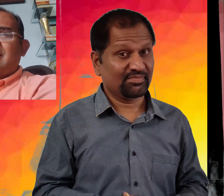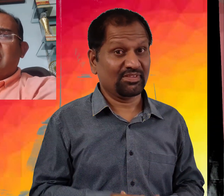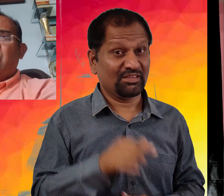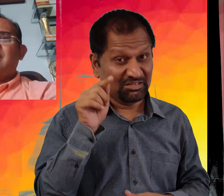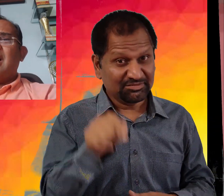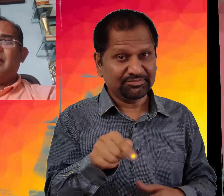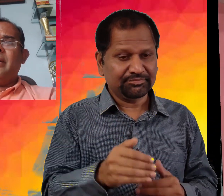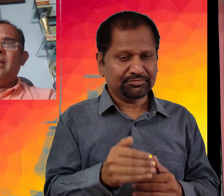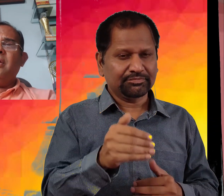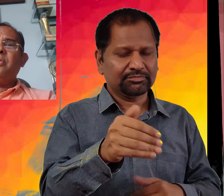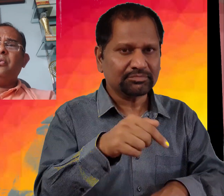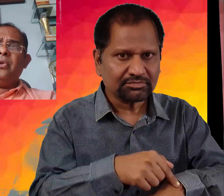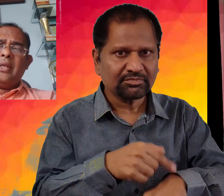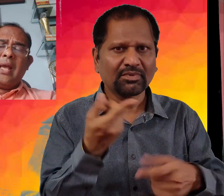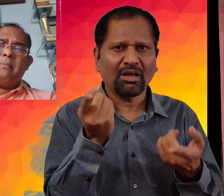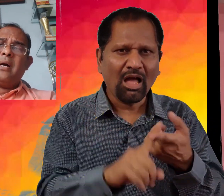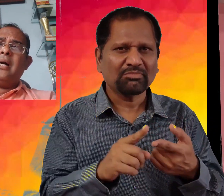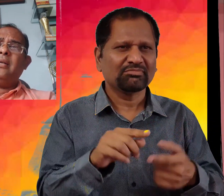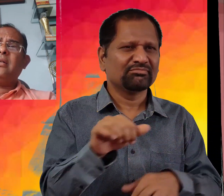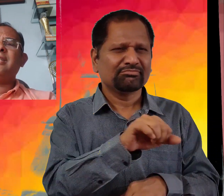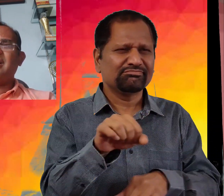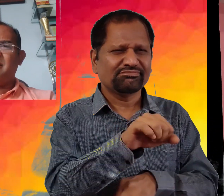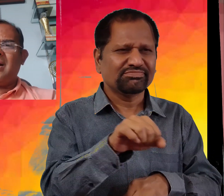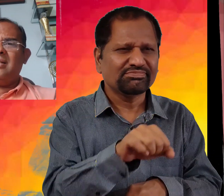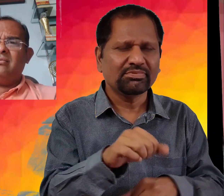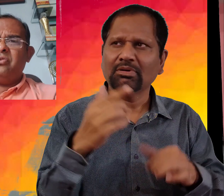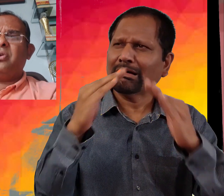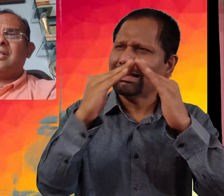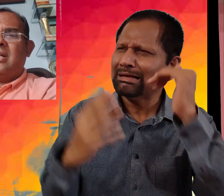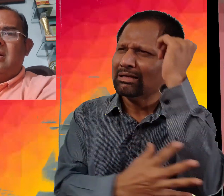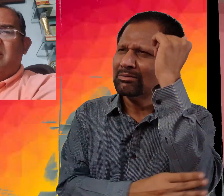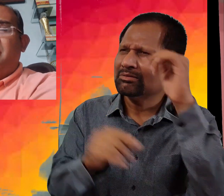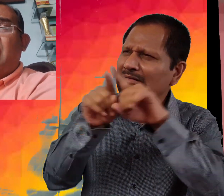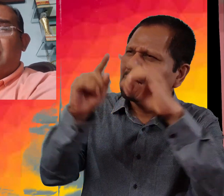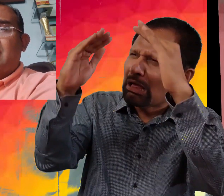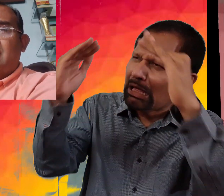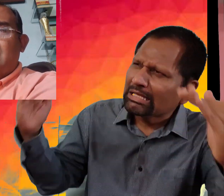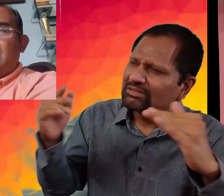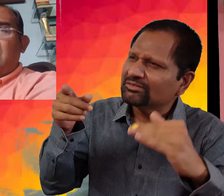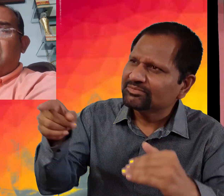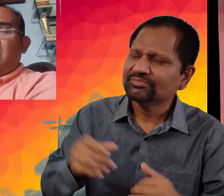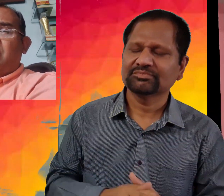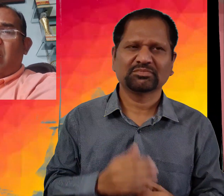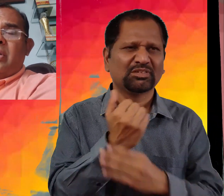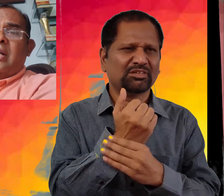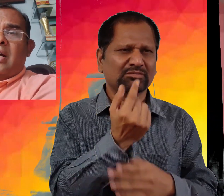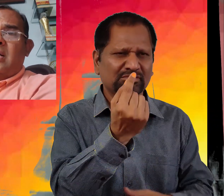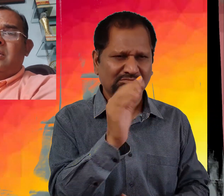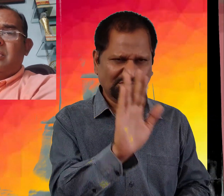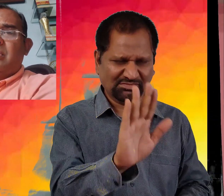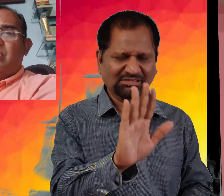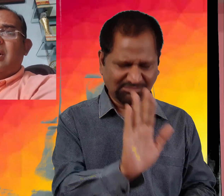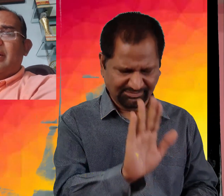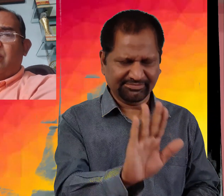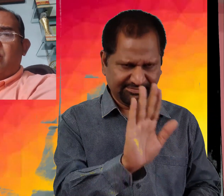اسی راستے سے تھوڑا سا آگے بڑھے تو انہوں نے دیکھا ایک مکان کچھا سا مکان چھوٹا سا بنا ہوا تھا تو ڈاکٹر نے